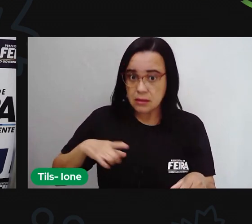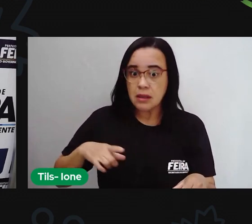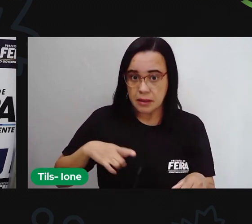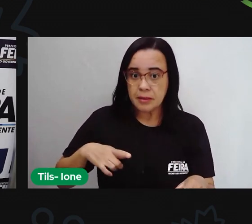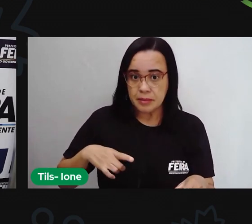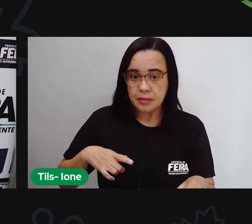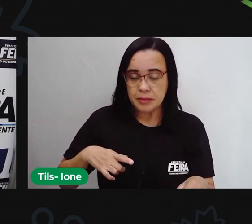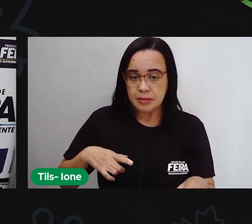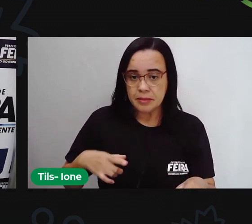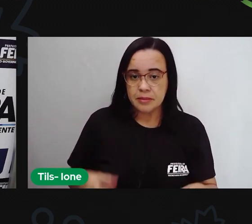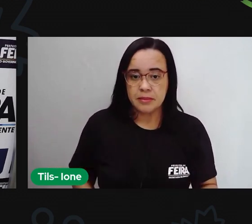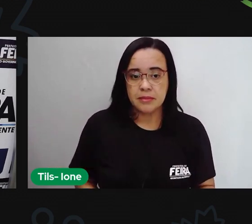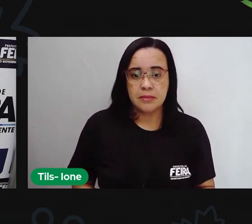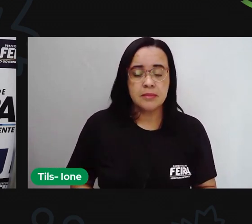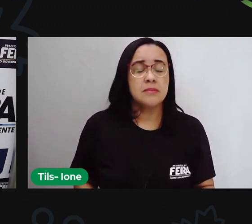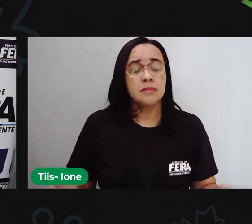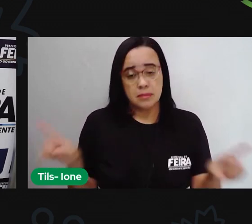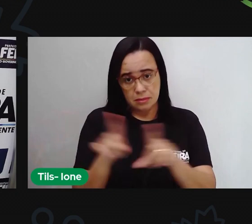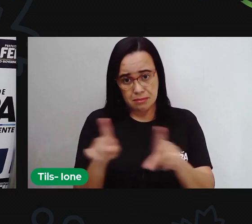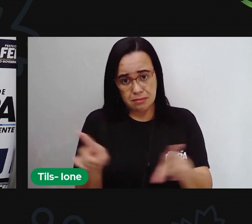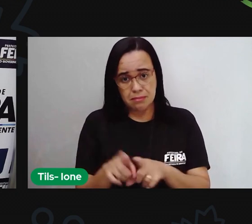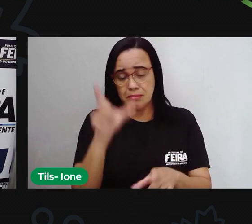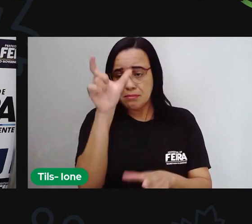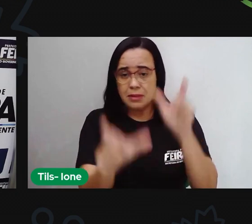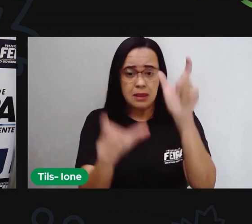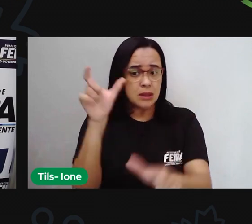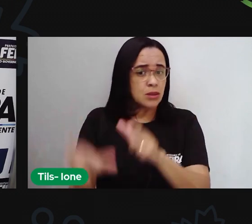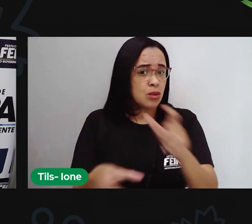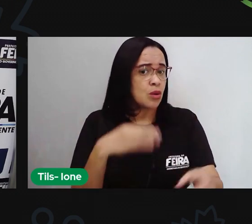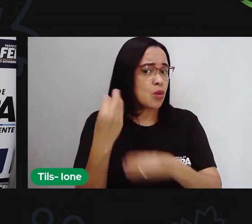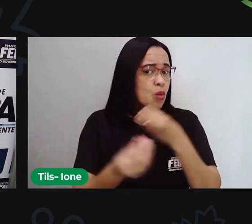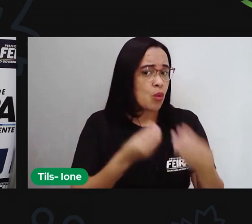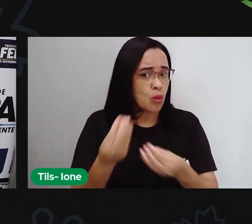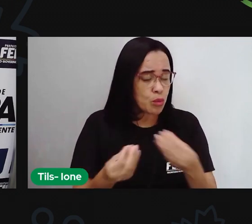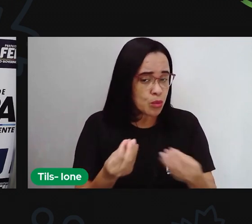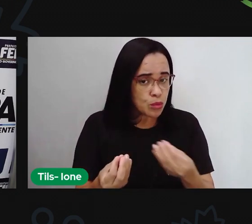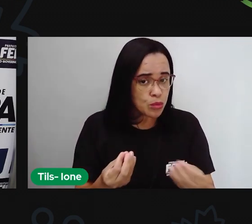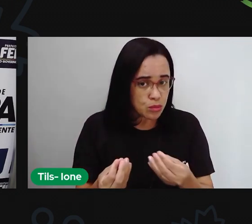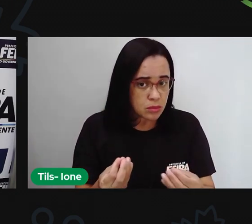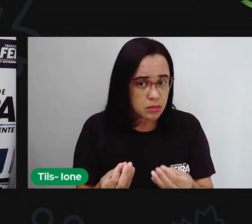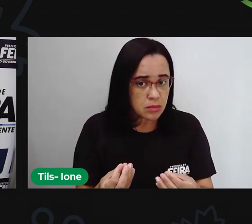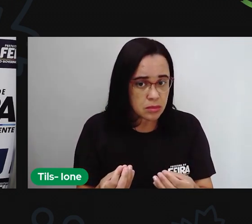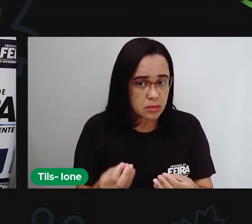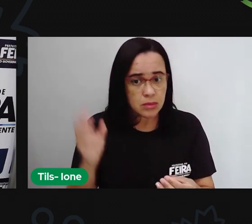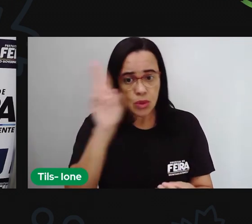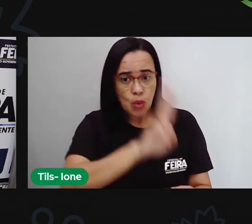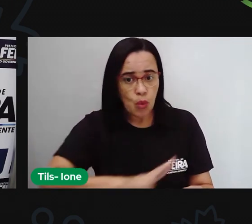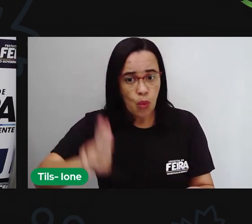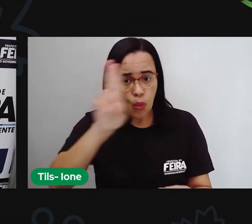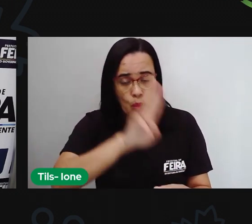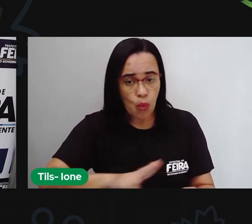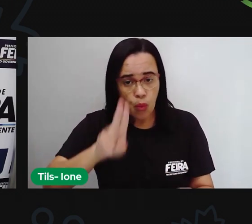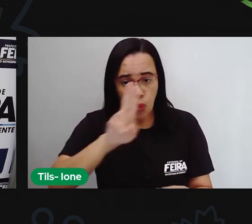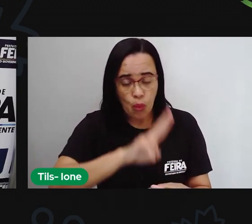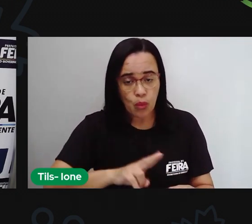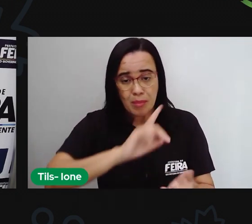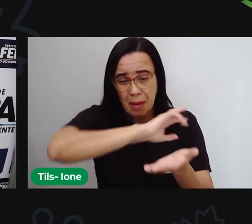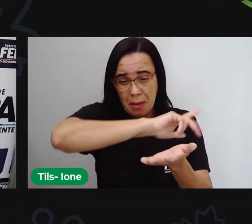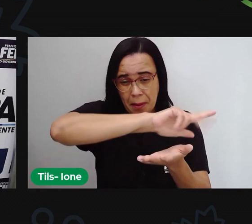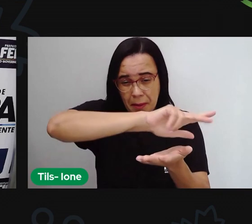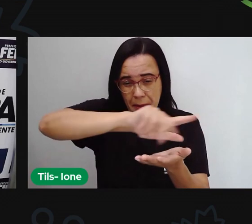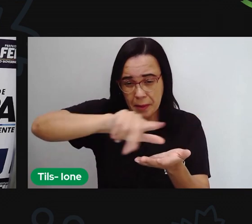mas existem pessoas aí com ideias ruins utilizando aí as redes sociais